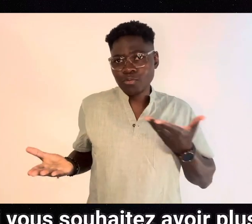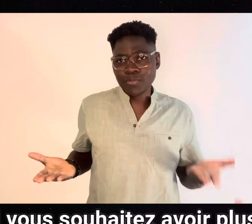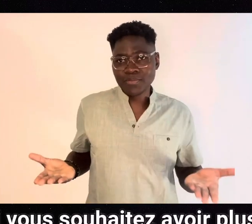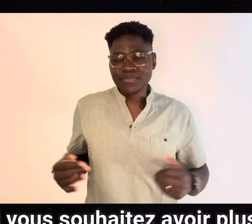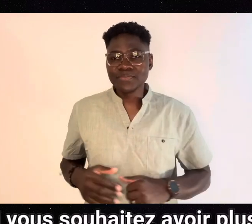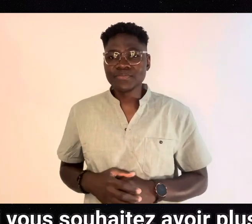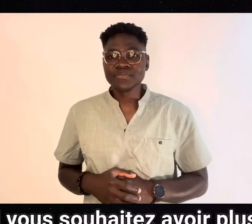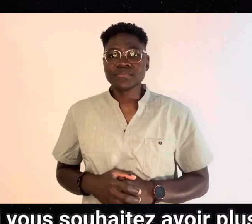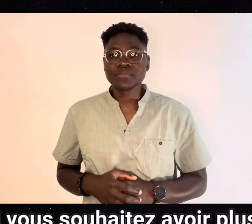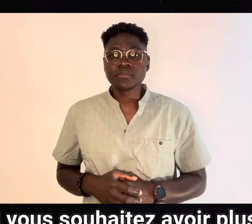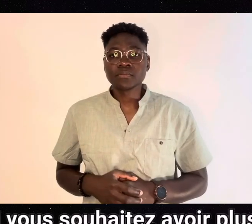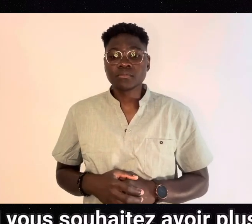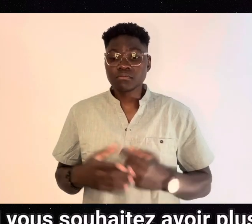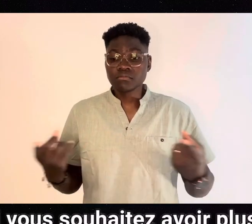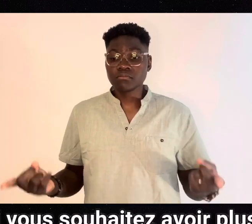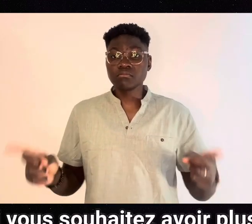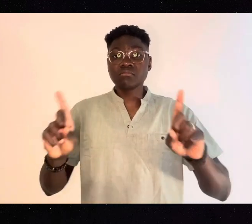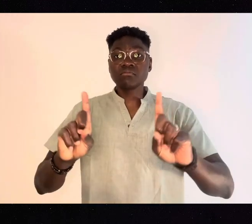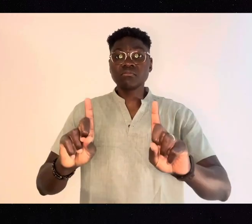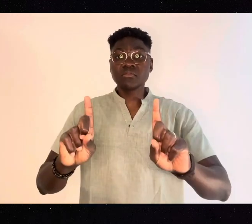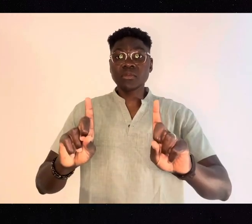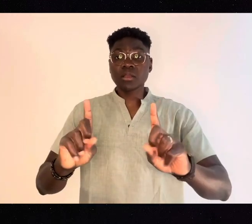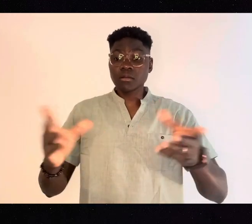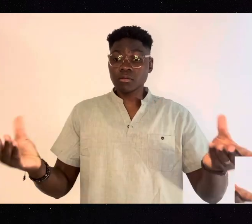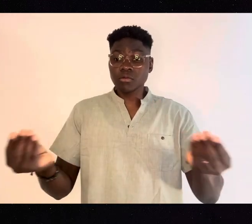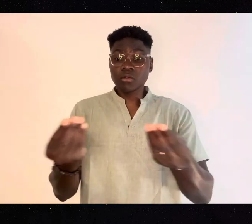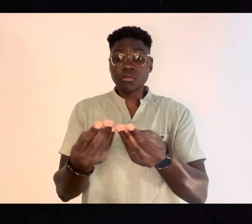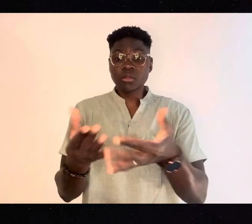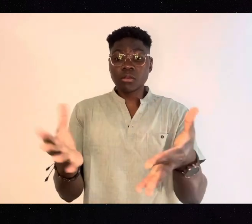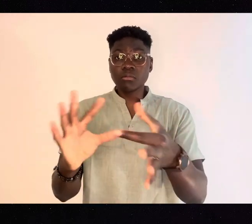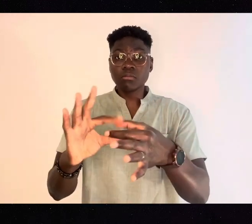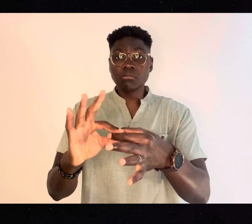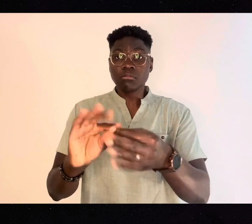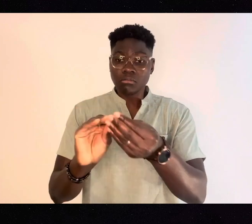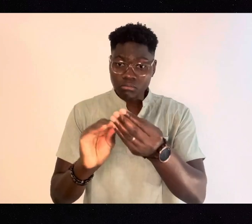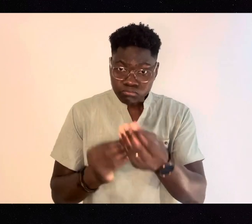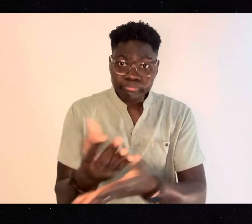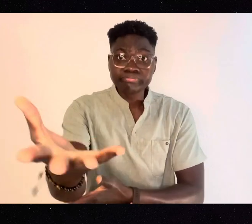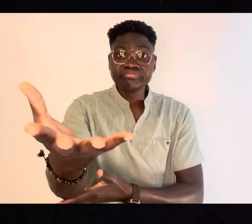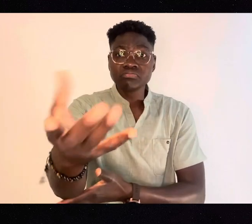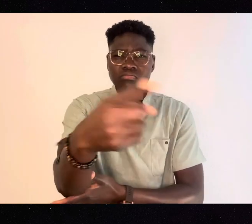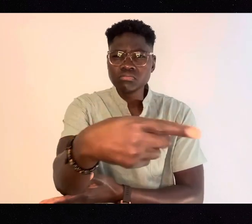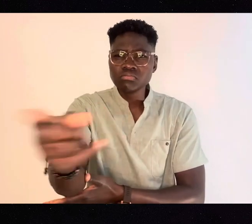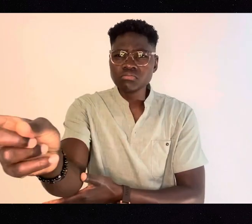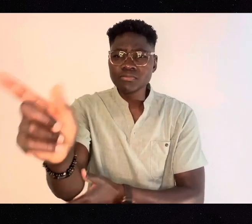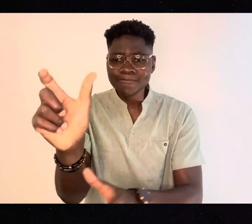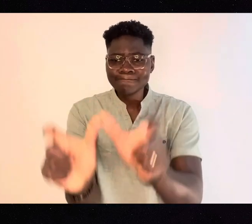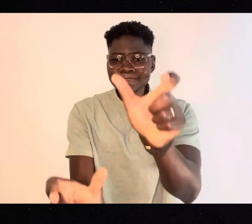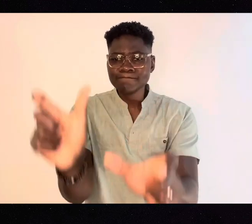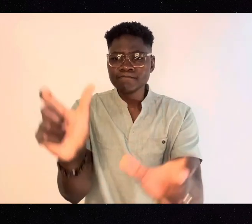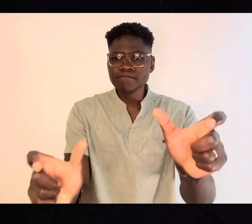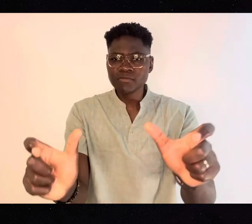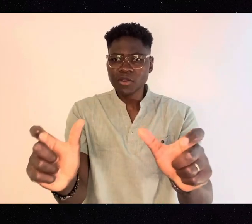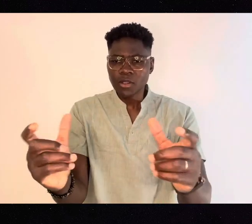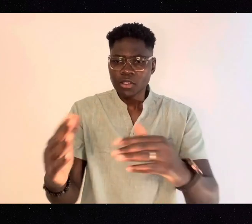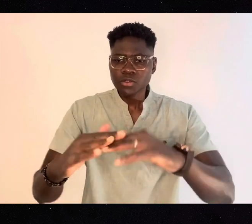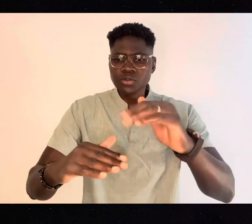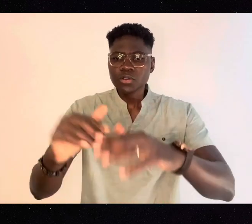Si vous souhaitez avoir plus d'informations, n'hésitez pas à nous contacter. Nous souhaitons être porteurs d